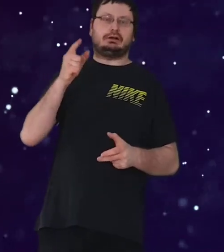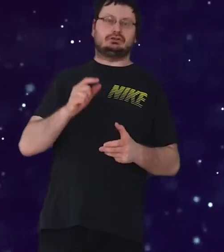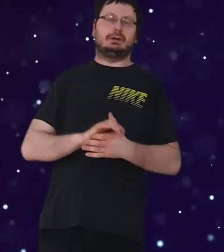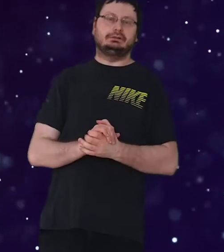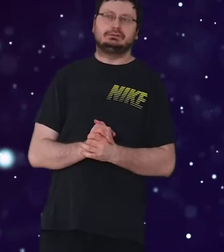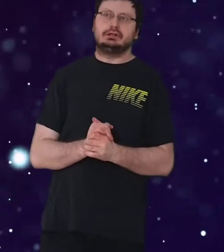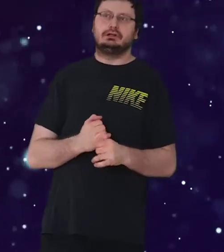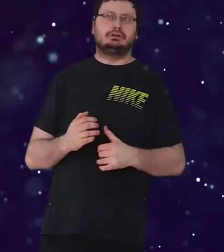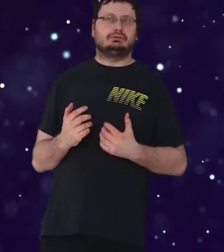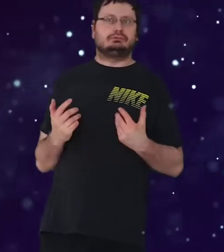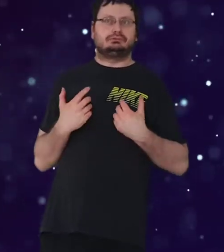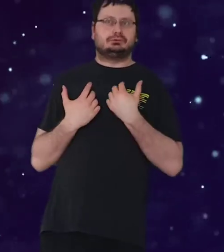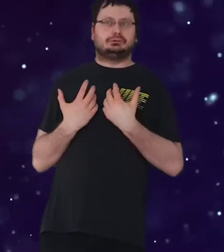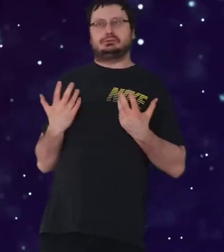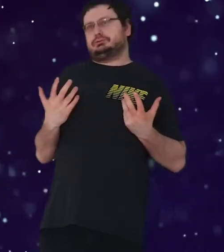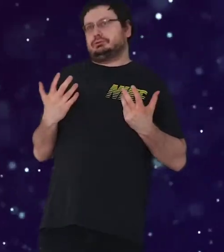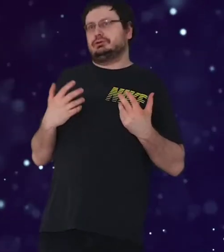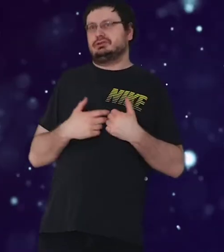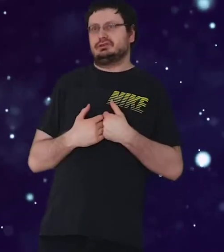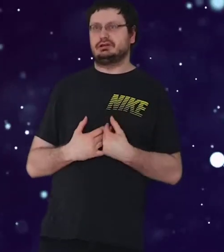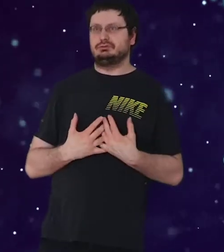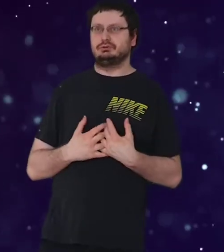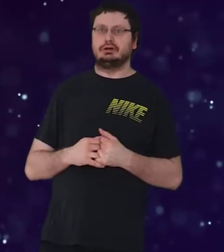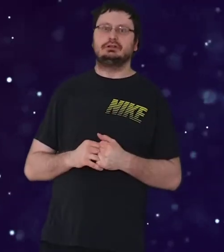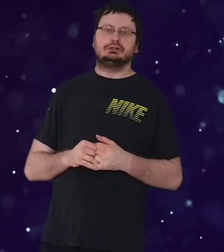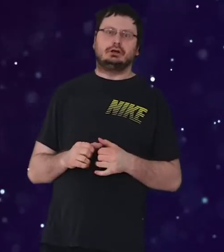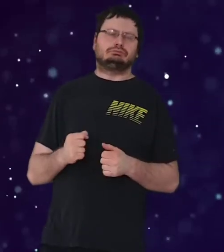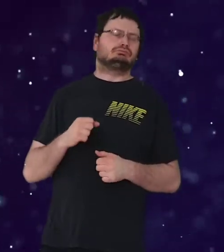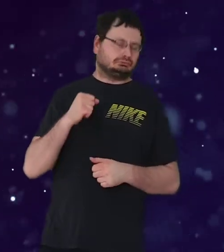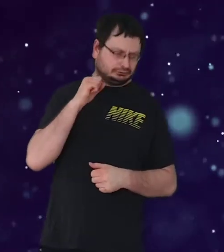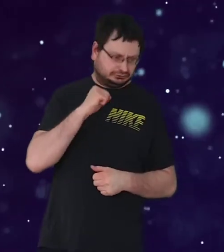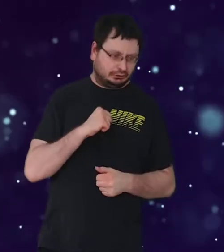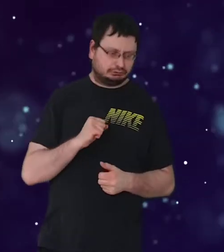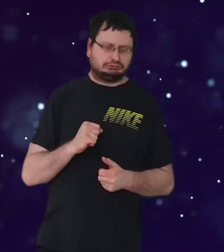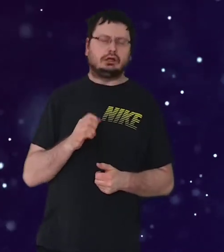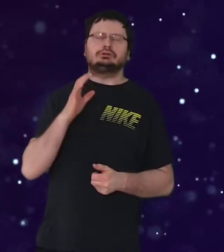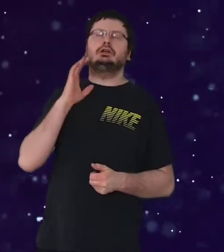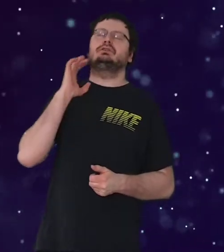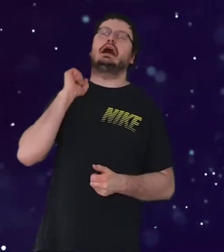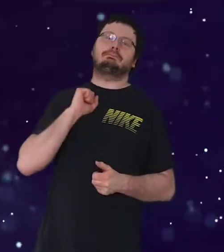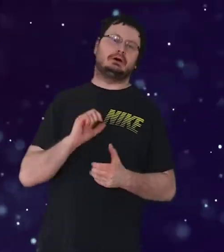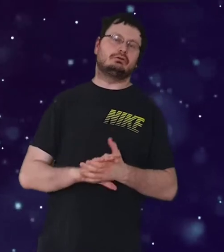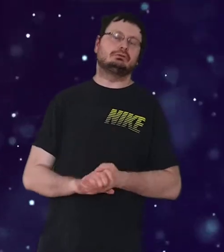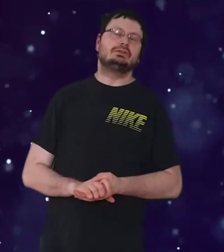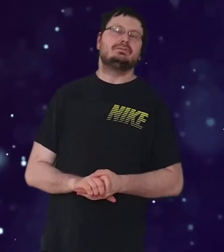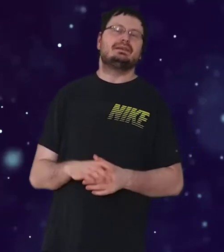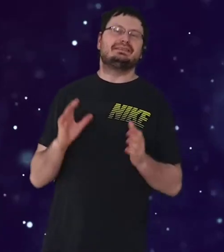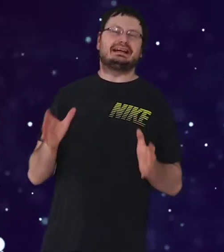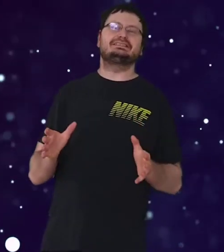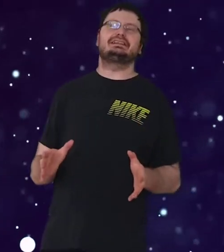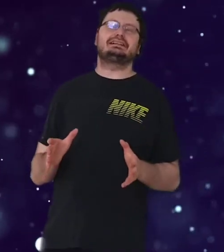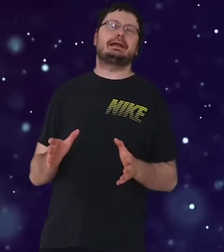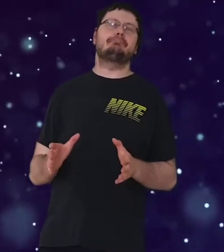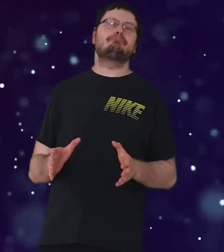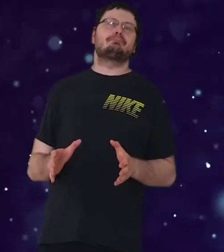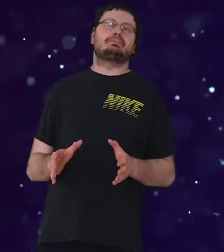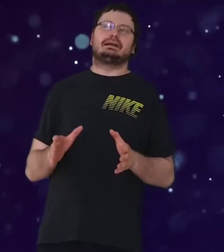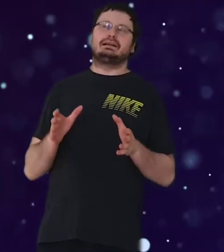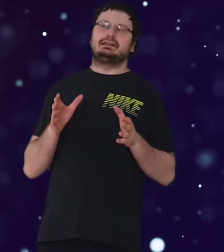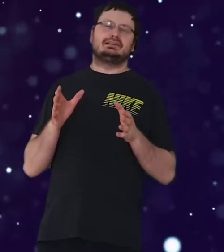Lackenschwein, äh, ich, ich, nicht, äh, Herr Füber, ach, dann ist ja gut, dann kann ich wieder abkaufen. Das ist halt eben, äh,